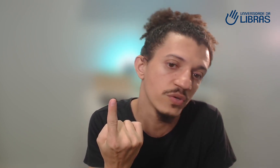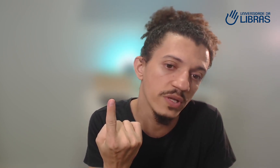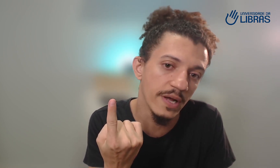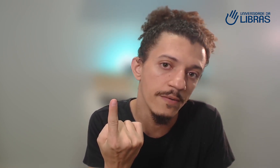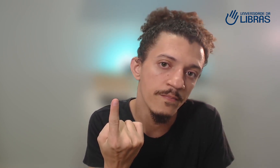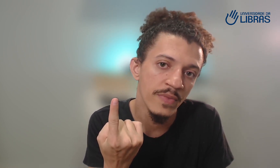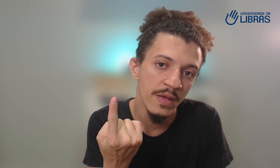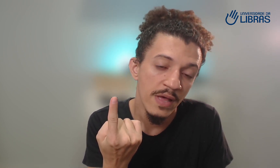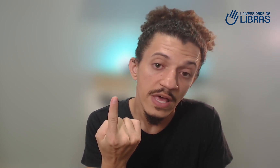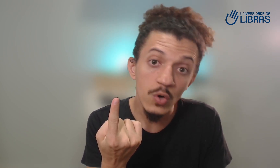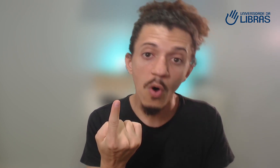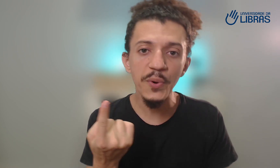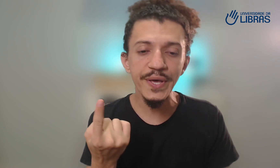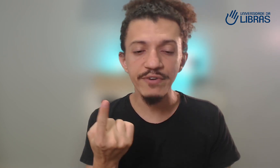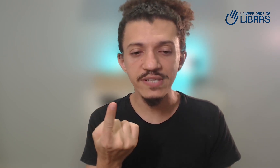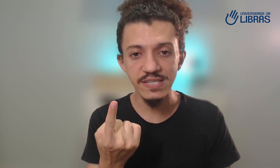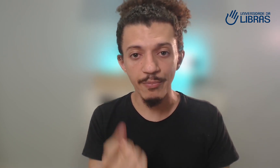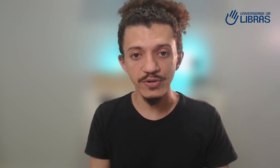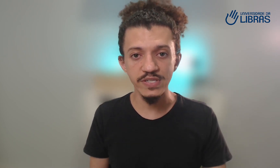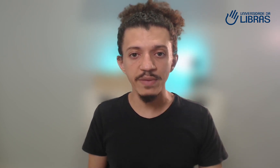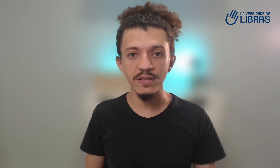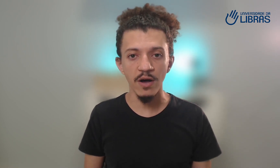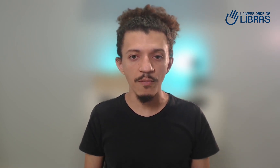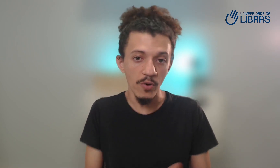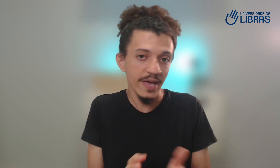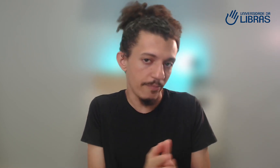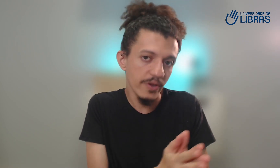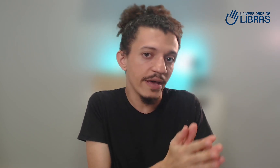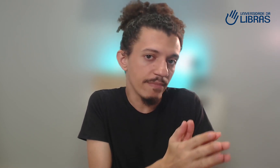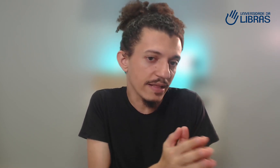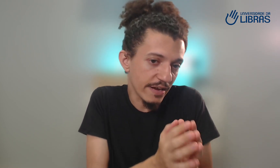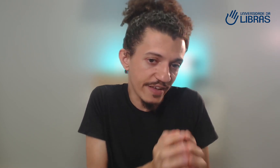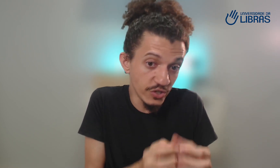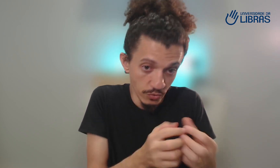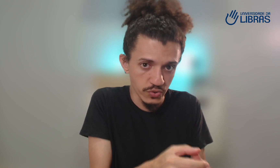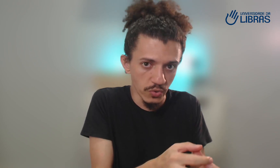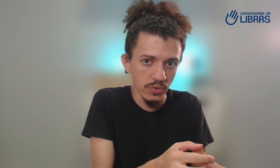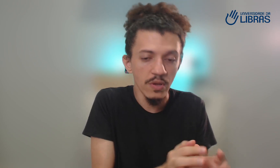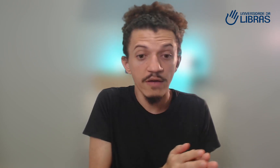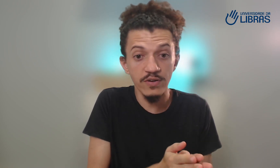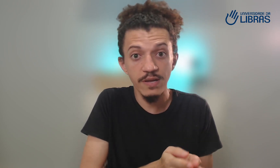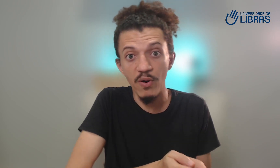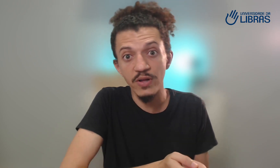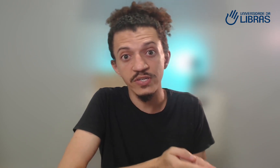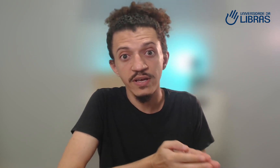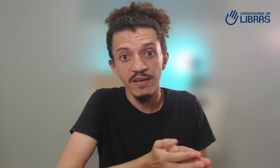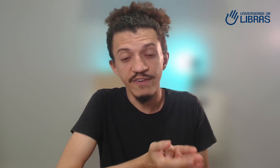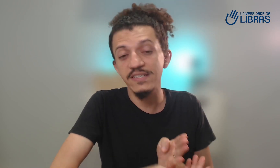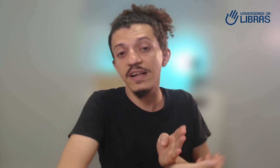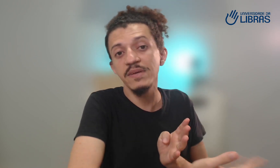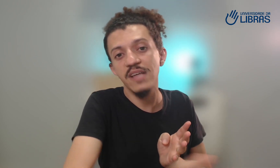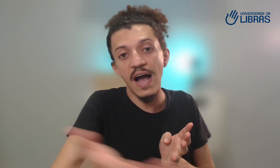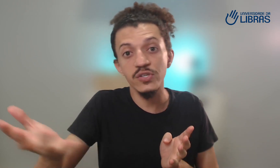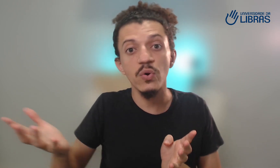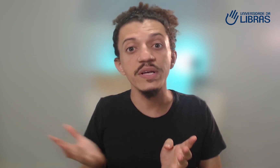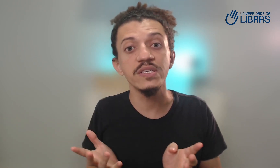surda. E como que você se aproxima, então? Por quê? Porque, através de um surdo, você pode fazer amizade e conhecer